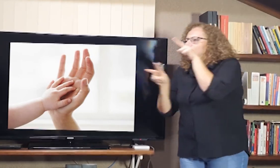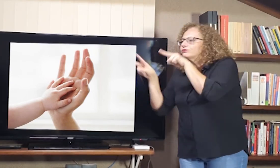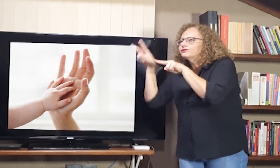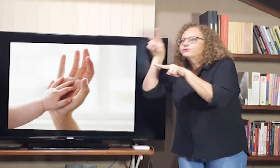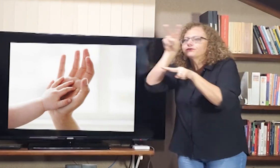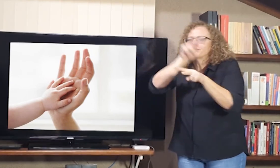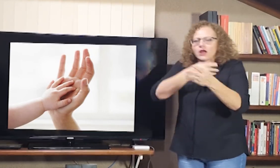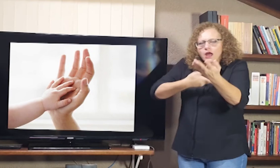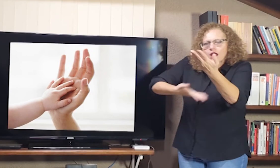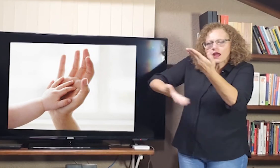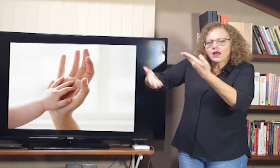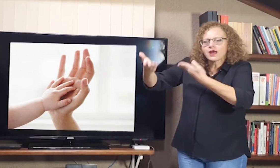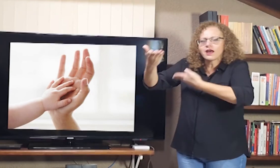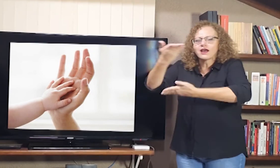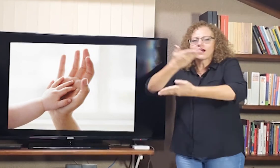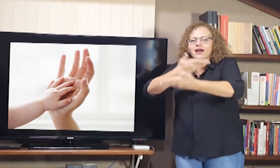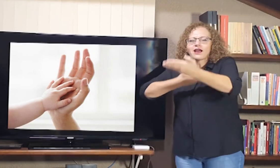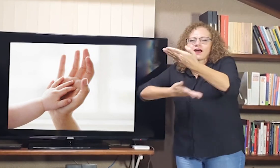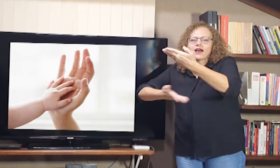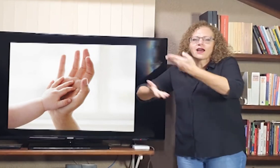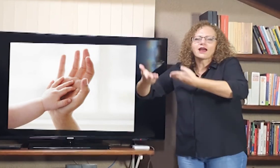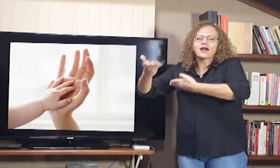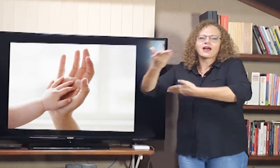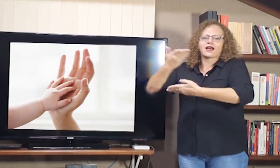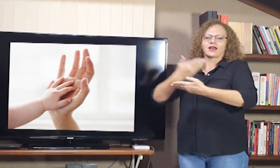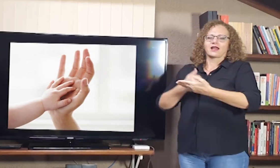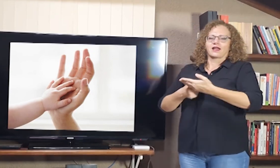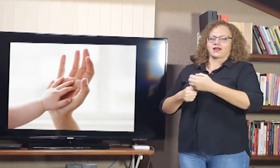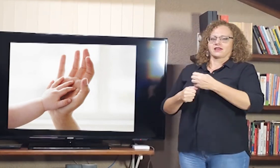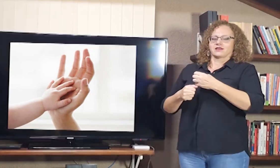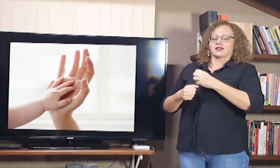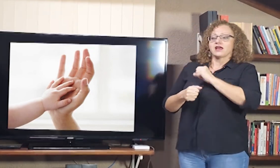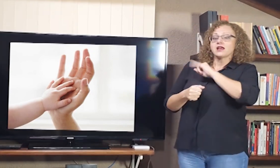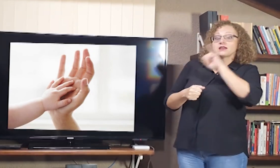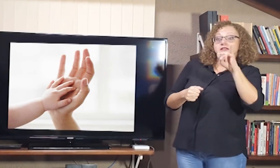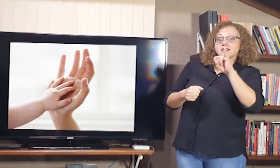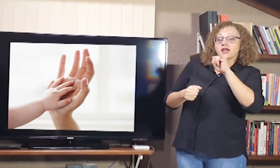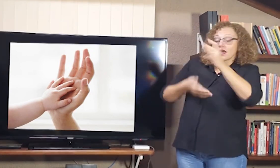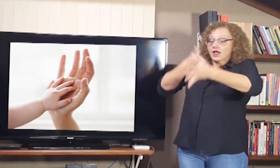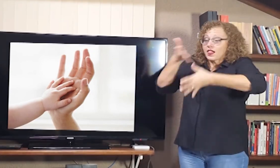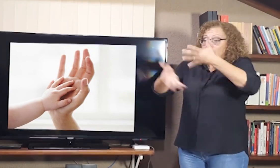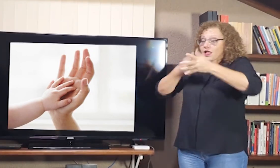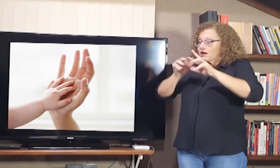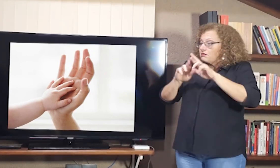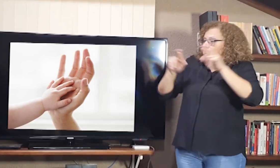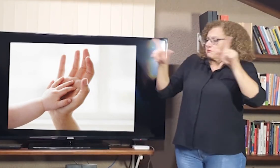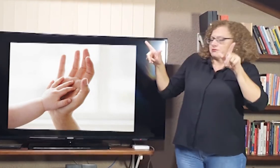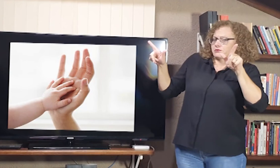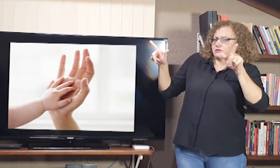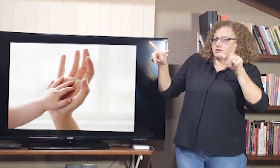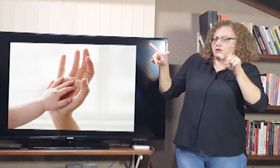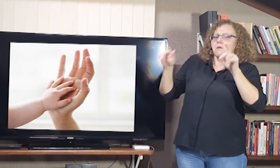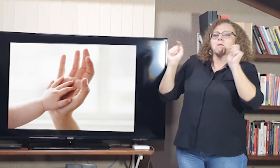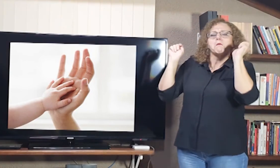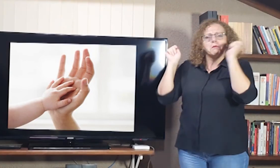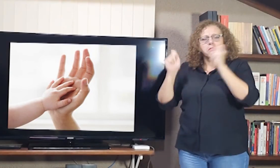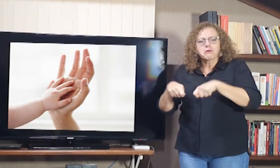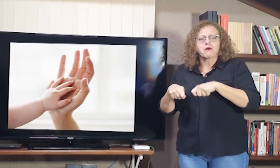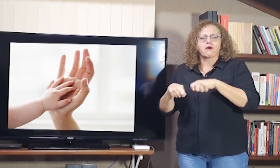Então, é estabelecida por meio desse contato visual, dessas relações que são